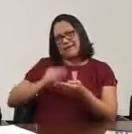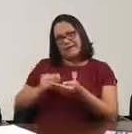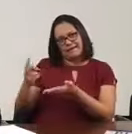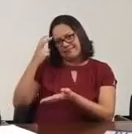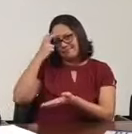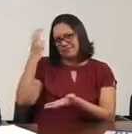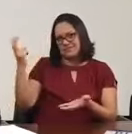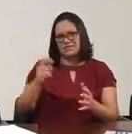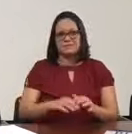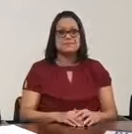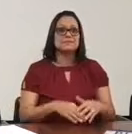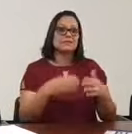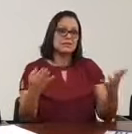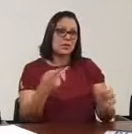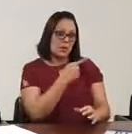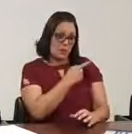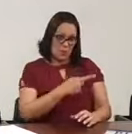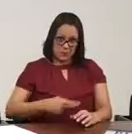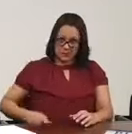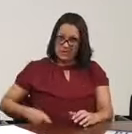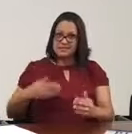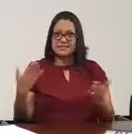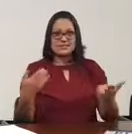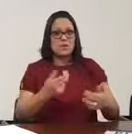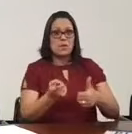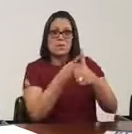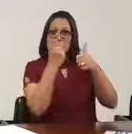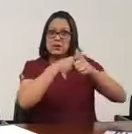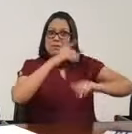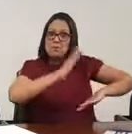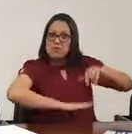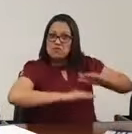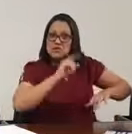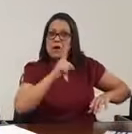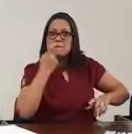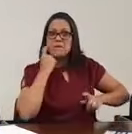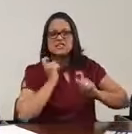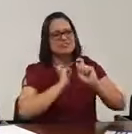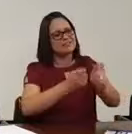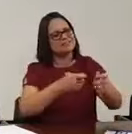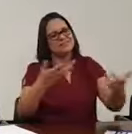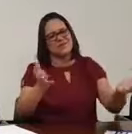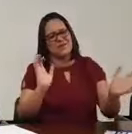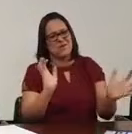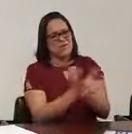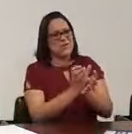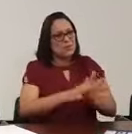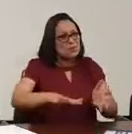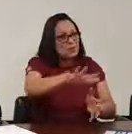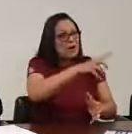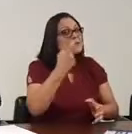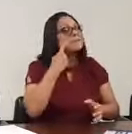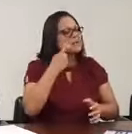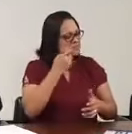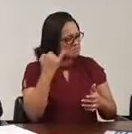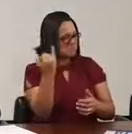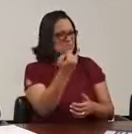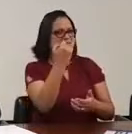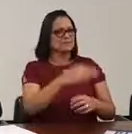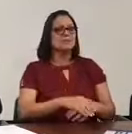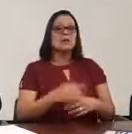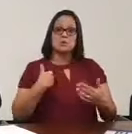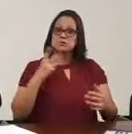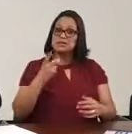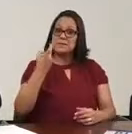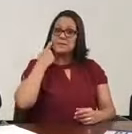Então nós temos um presidente que a primeira profissão foi pescador, rapaz, olha o nosso setor, ele está grande. A gente pescava